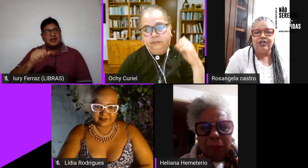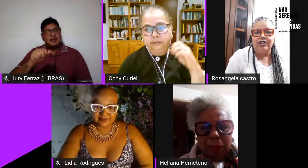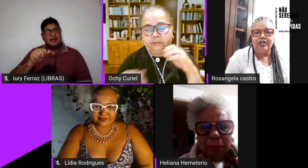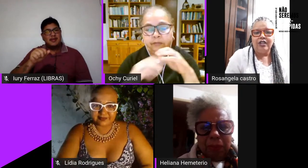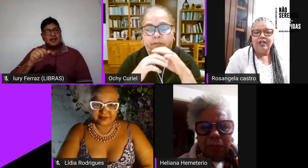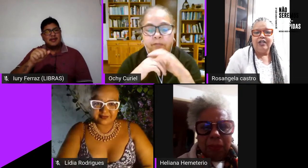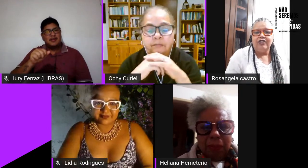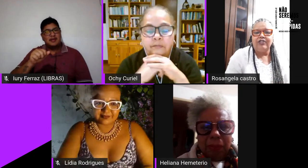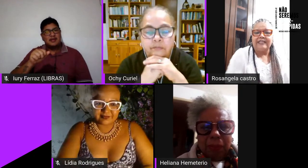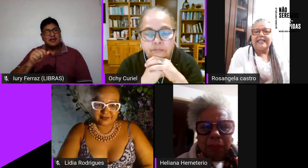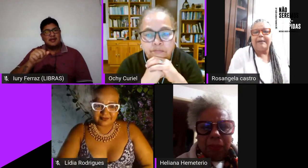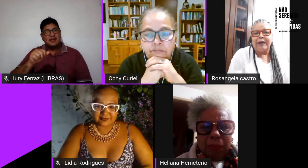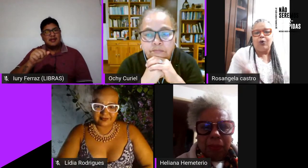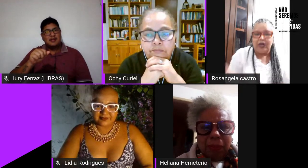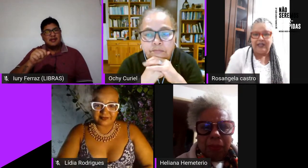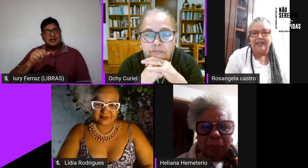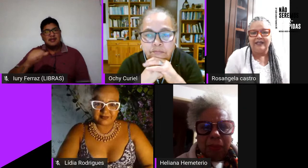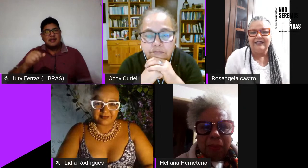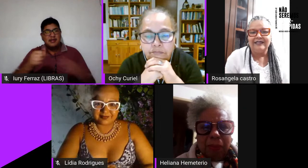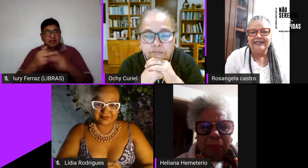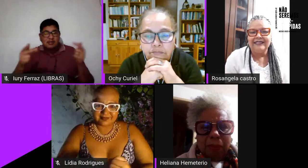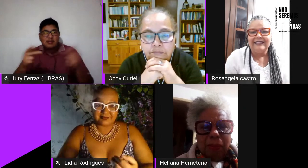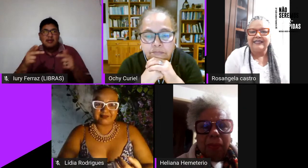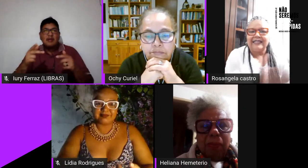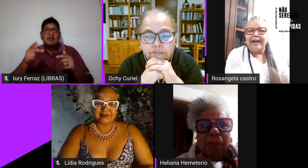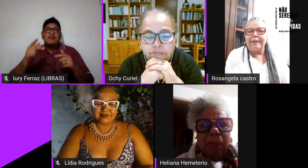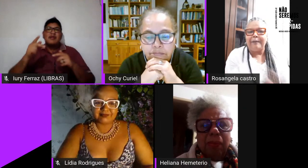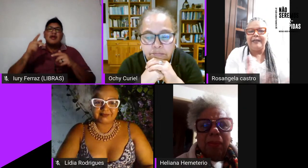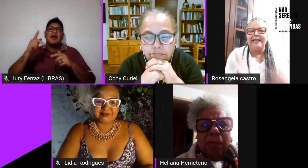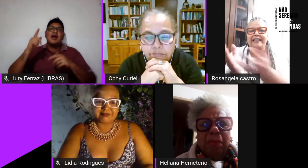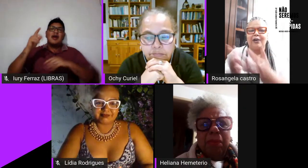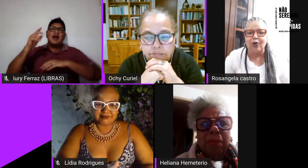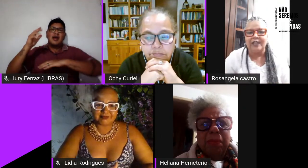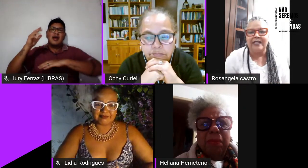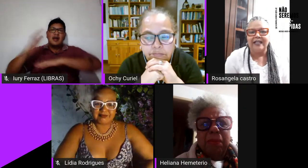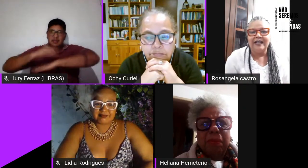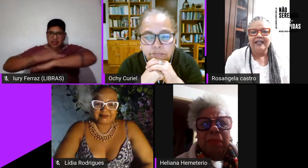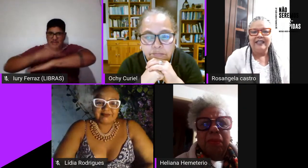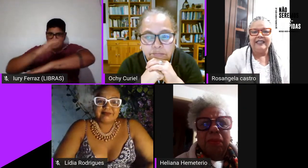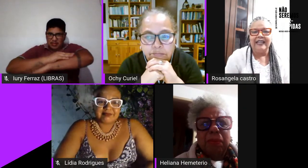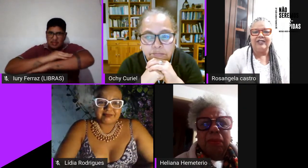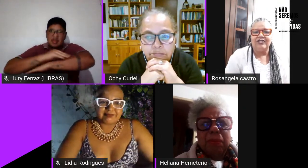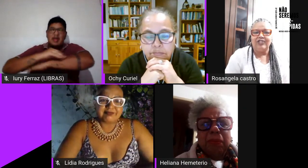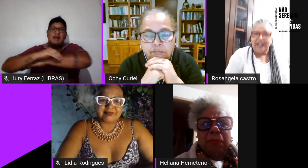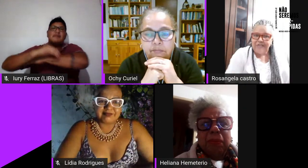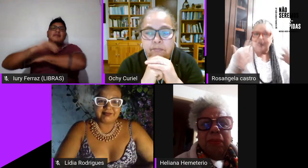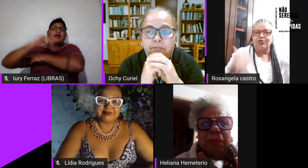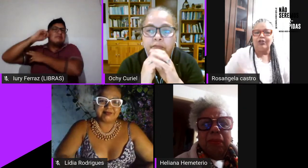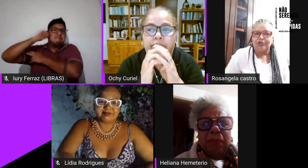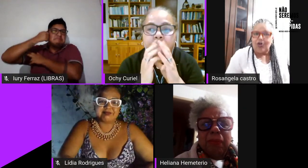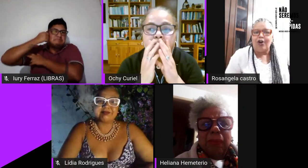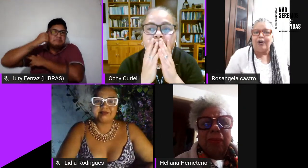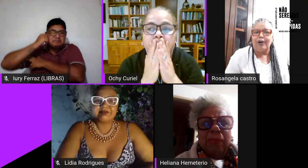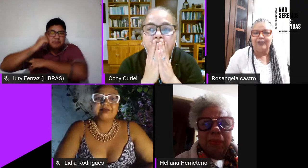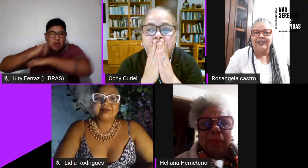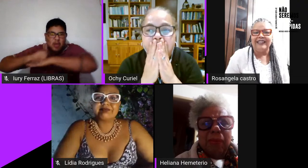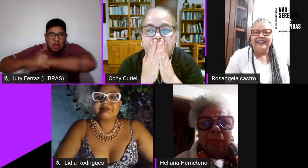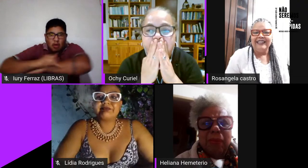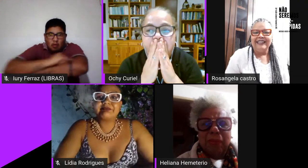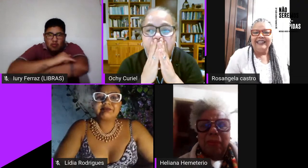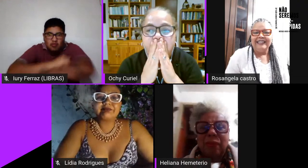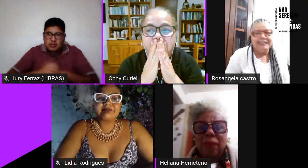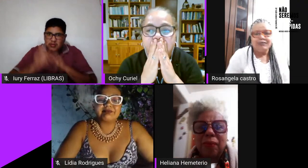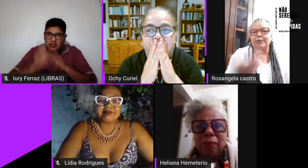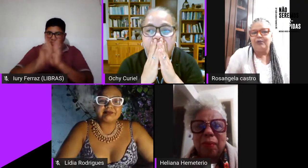de de sapa gorda sapa preta gorda né direito aos nossos corpos